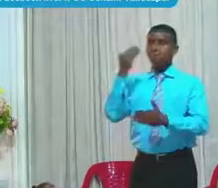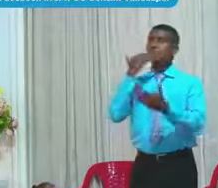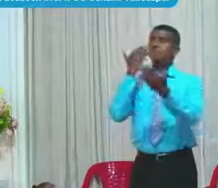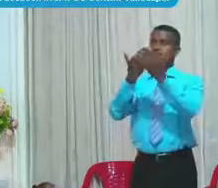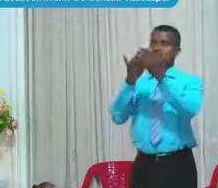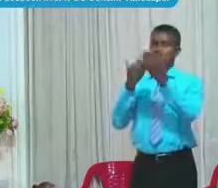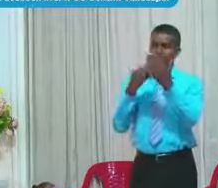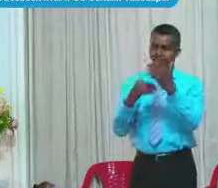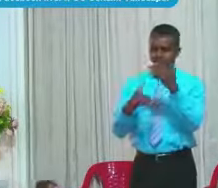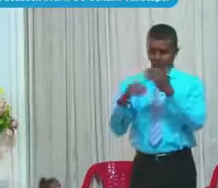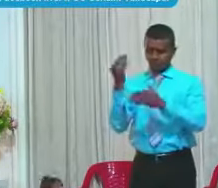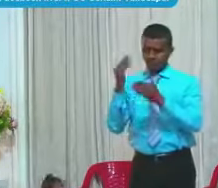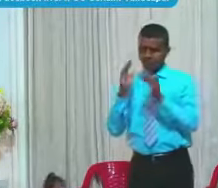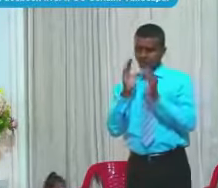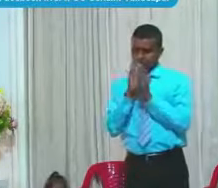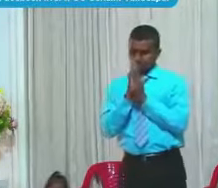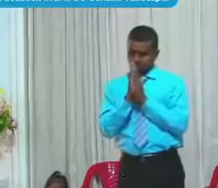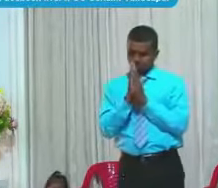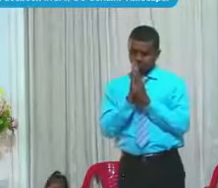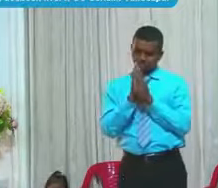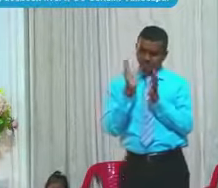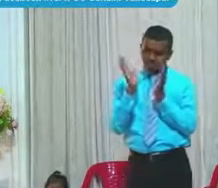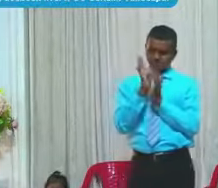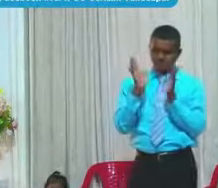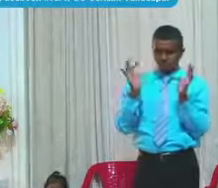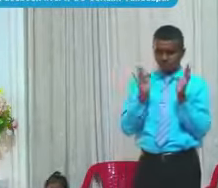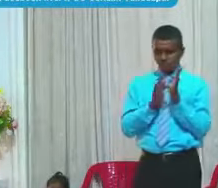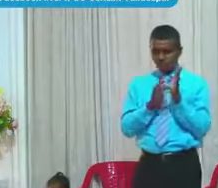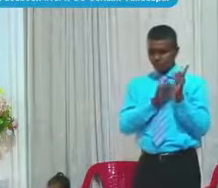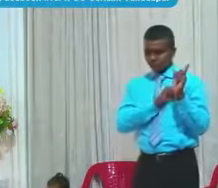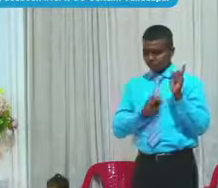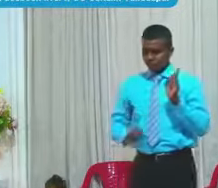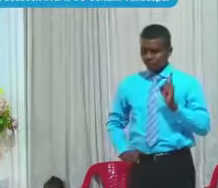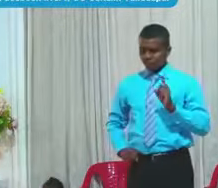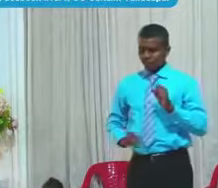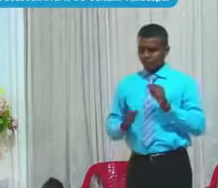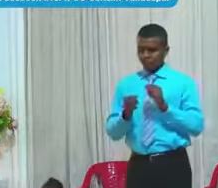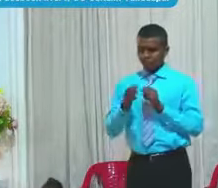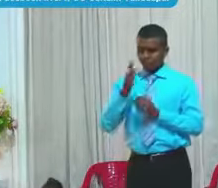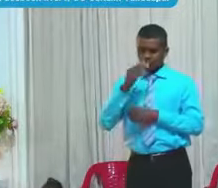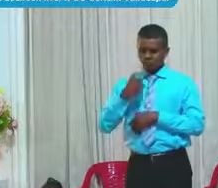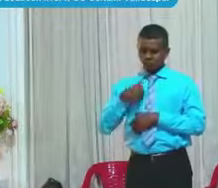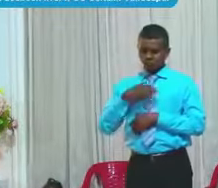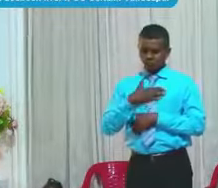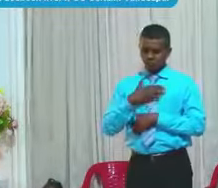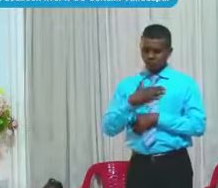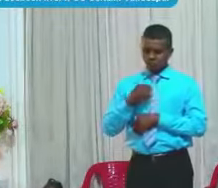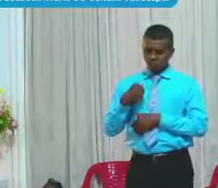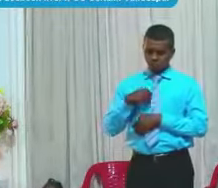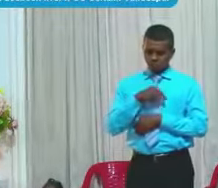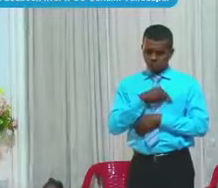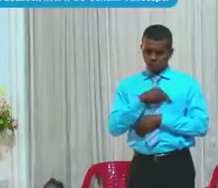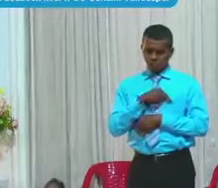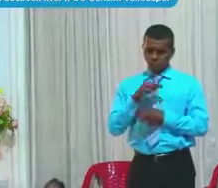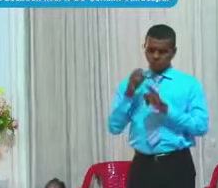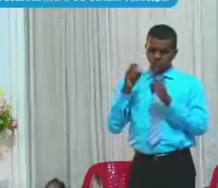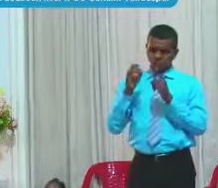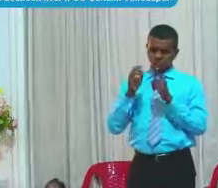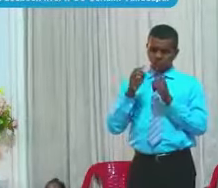Tú eres nuestro Dios Nosotros tu pueblo Ovejas de tu prado